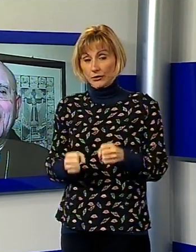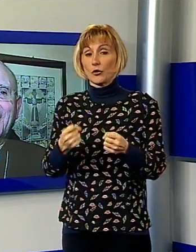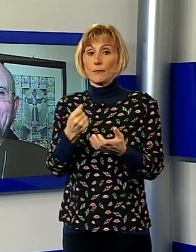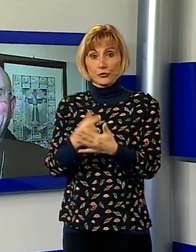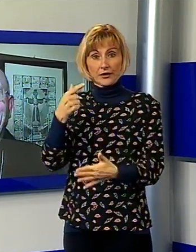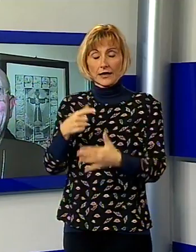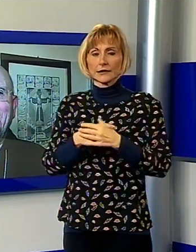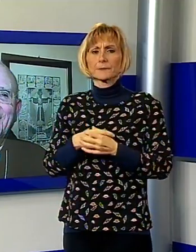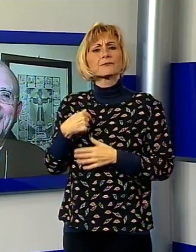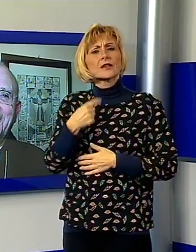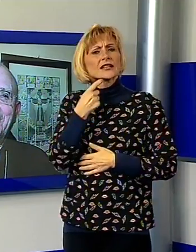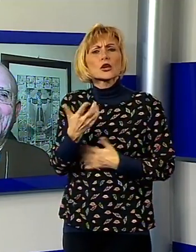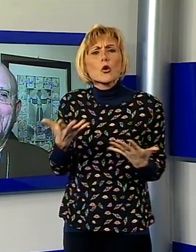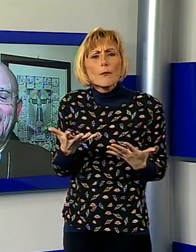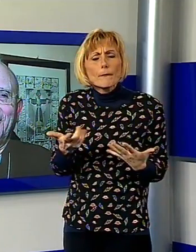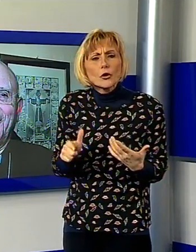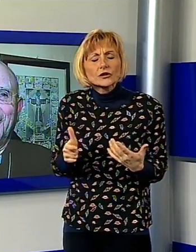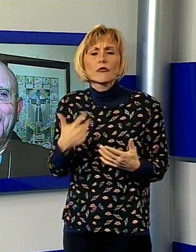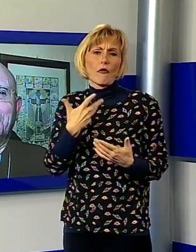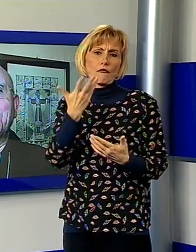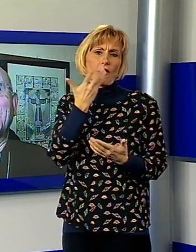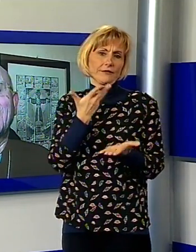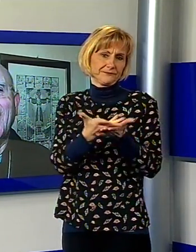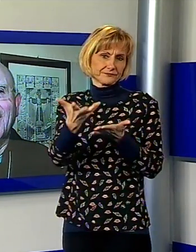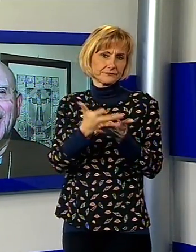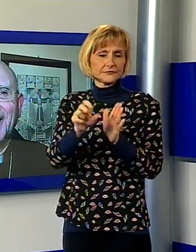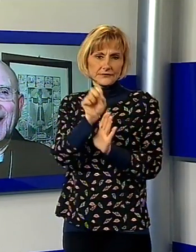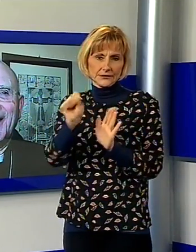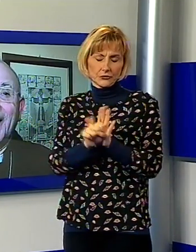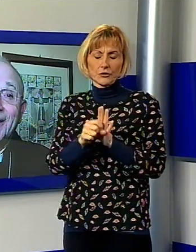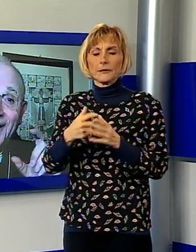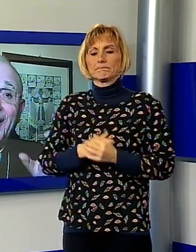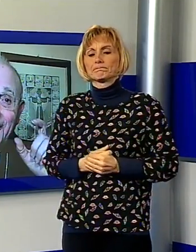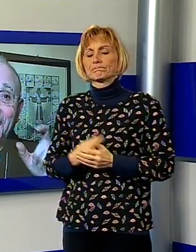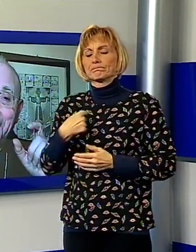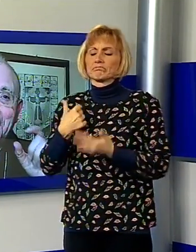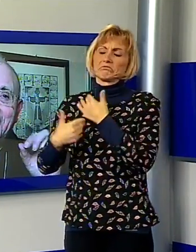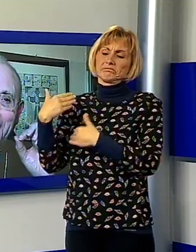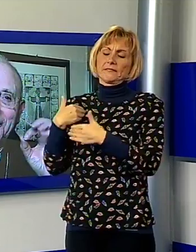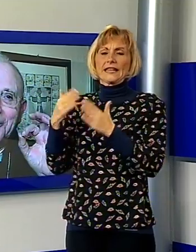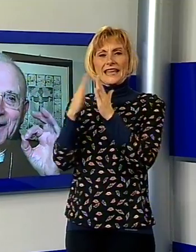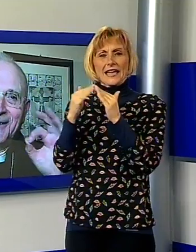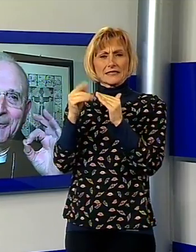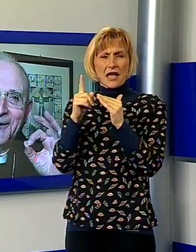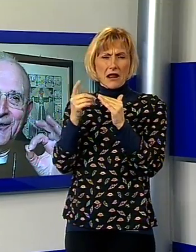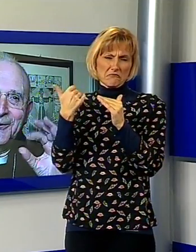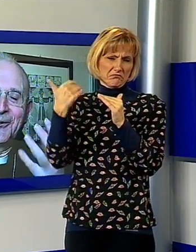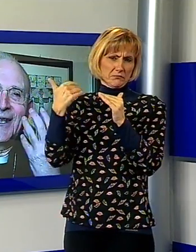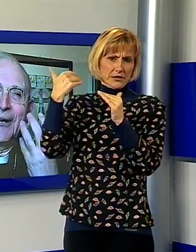Perché dico questo? Perché sentite che bella questa storia, i giorni prima di Natale a dire che anche i nostri bambini capiscono benissimo il segno, la